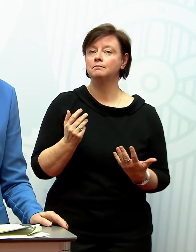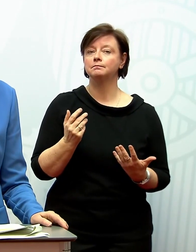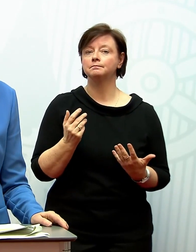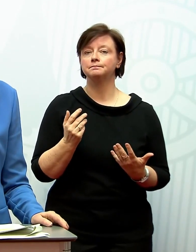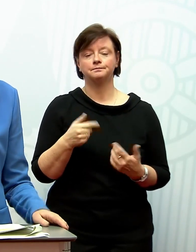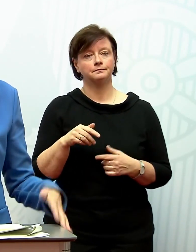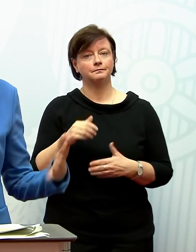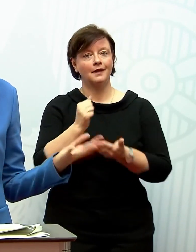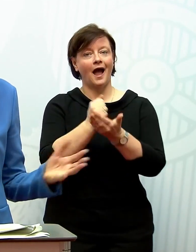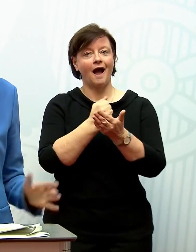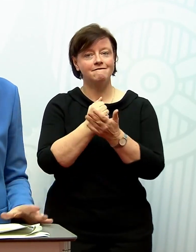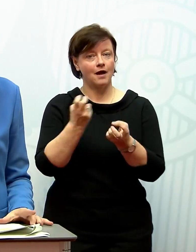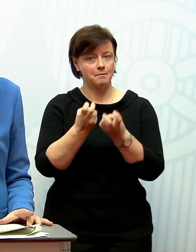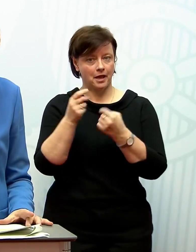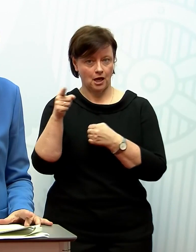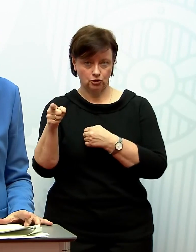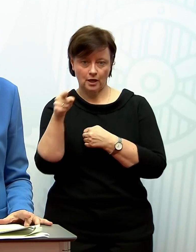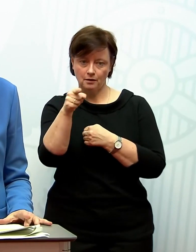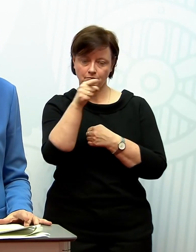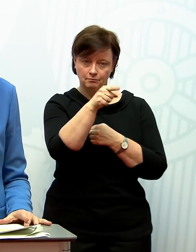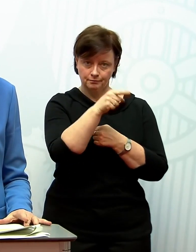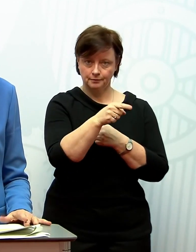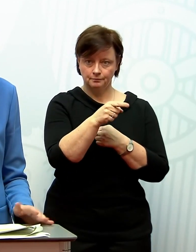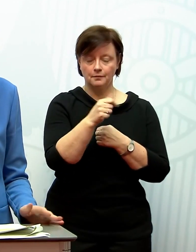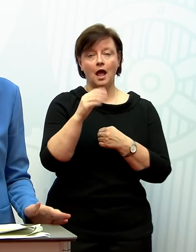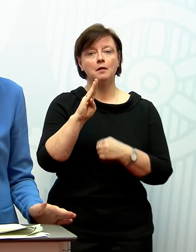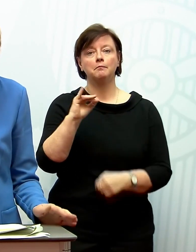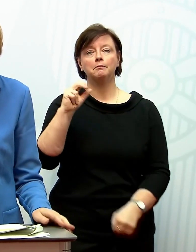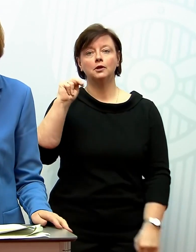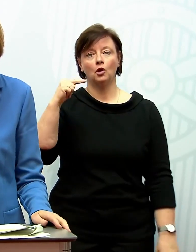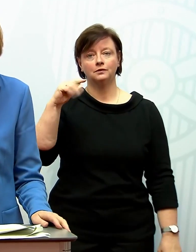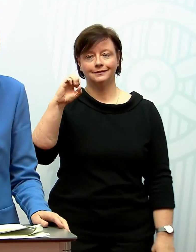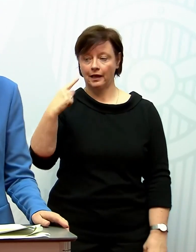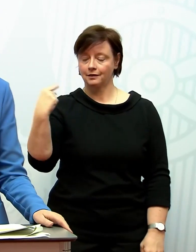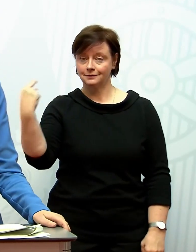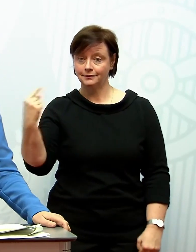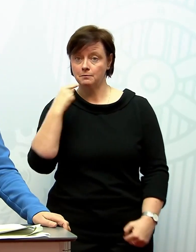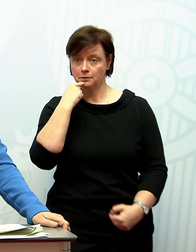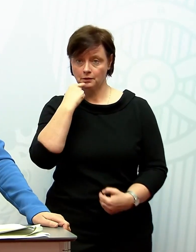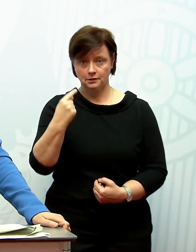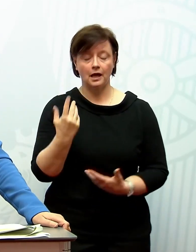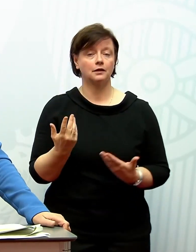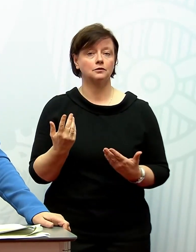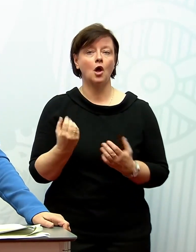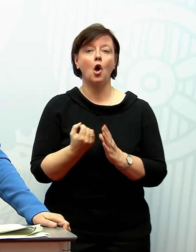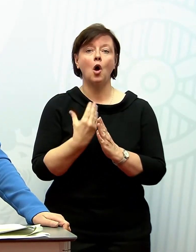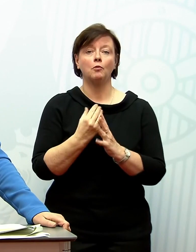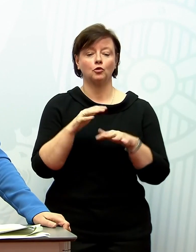Ankündigung der Pharmahersteller, die auf dem Impfgipfel, Biontech, hat zum Beispiel vorgestellt, dass sie in einem